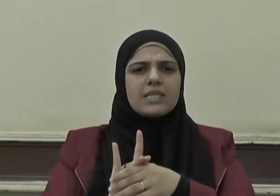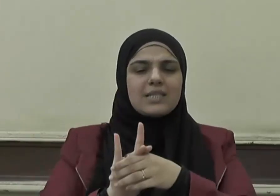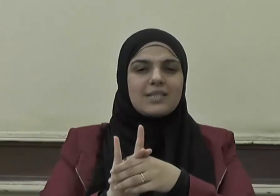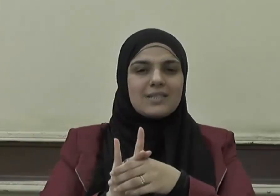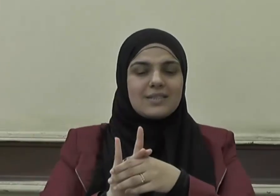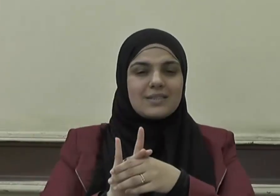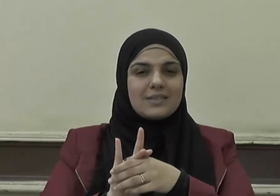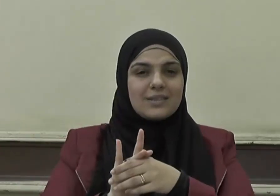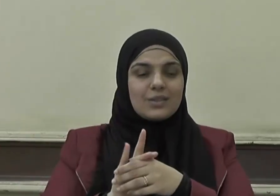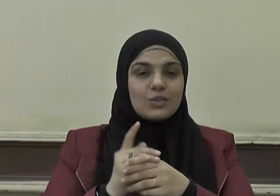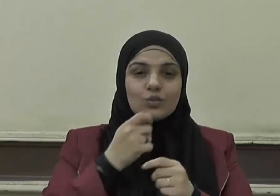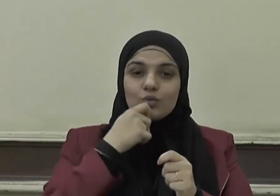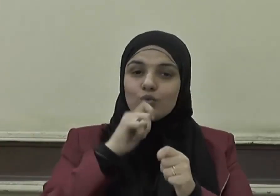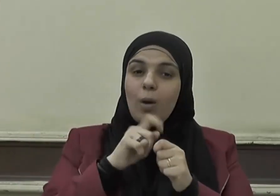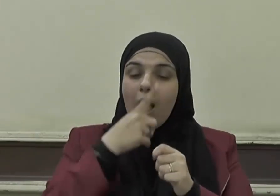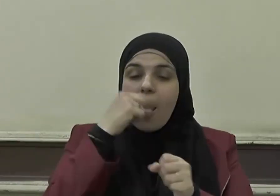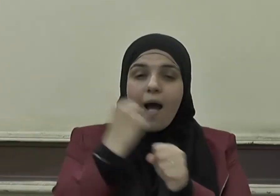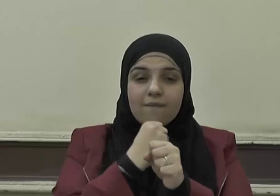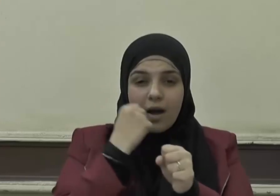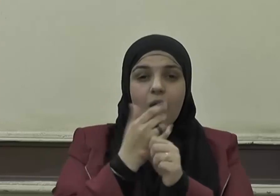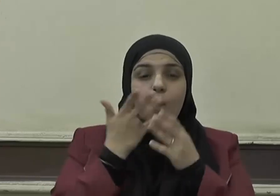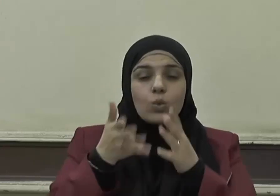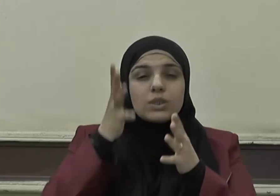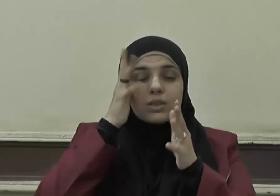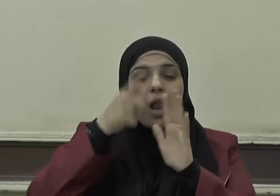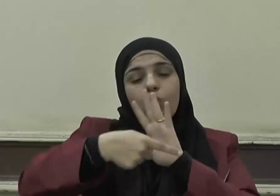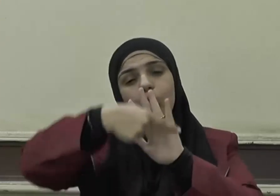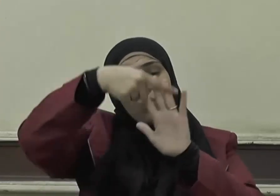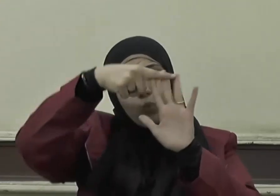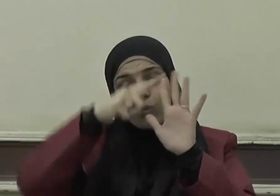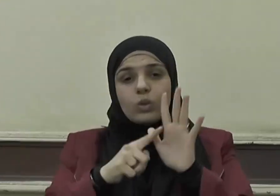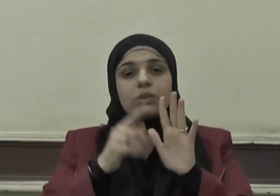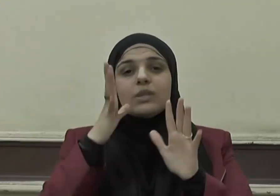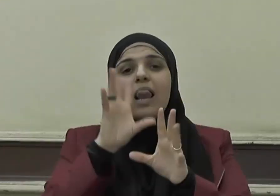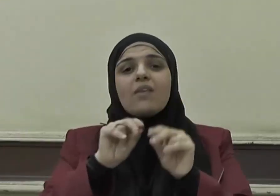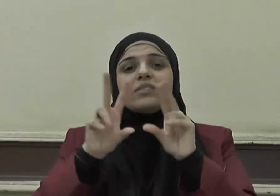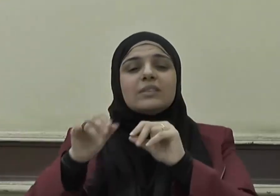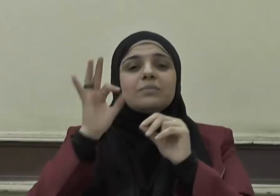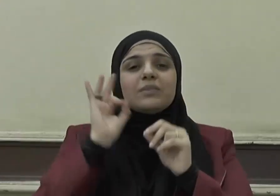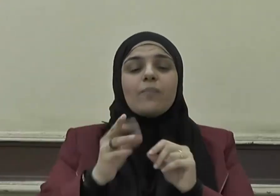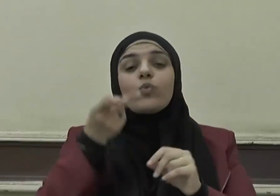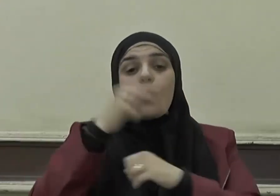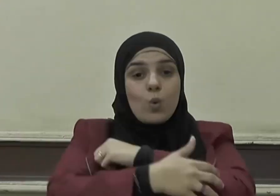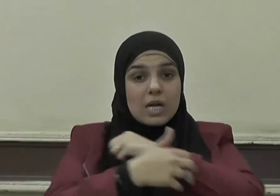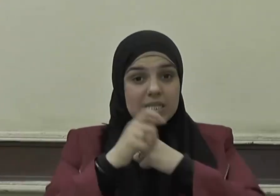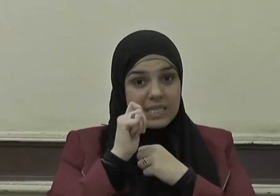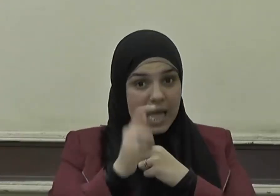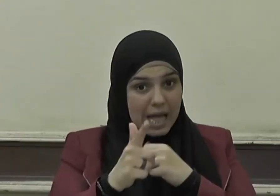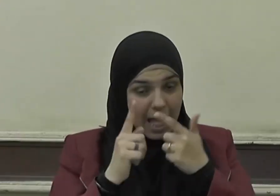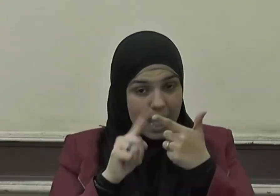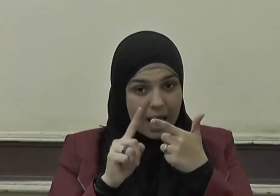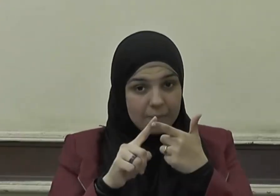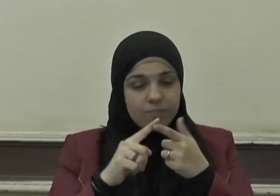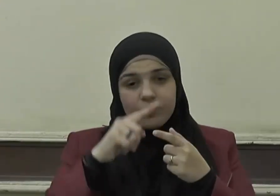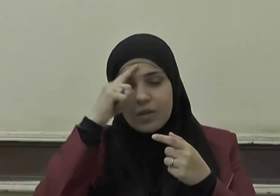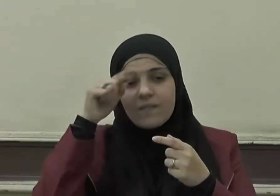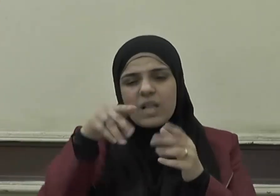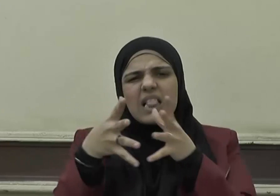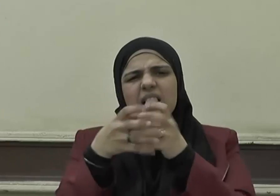وفعل ذلك في صلاتك كلها وفي الزكاة فصلت السنة